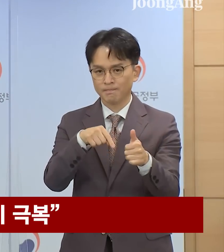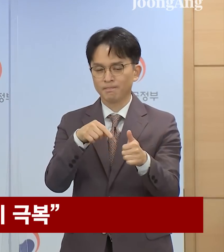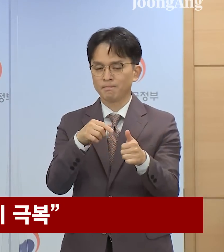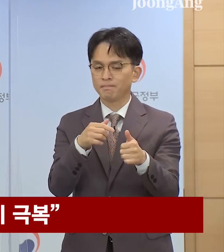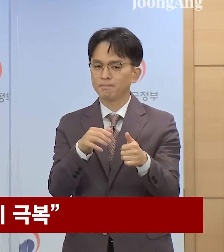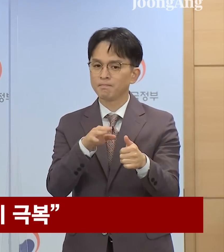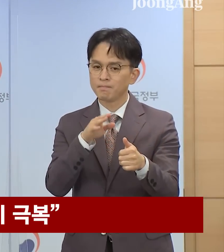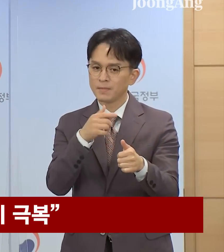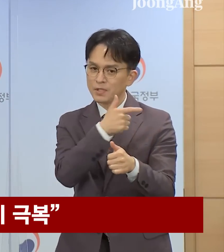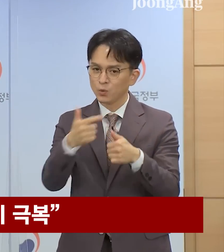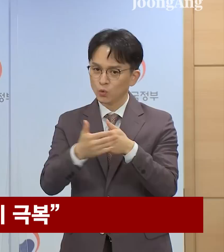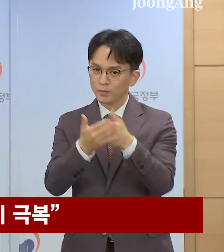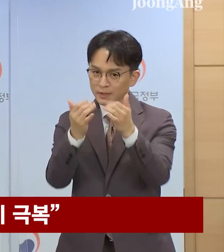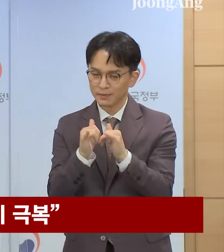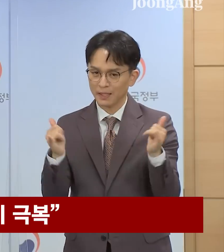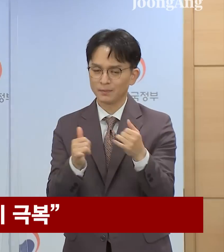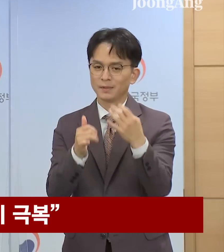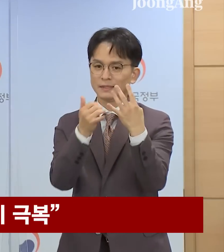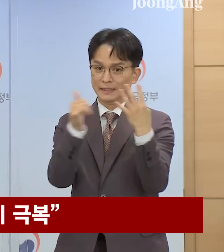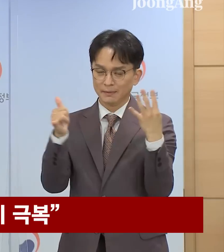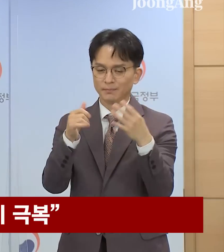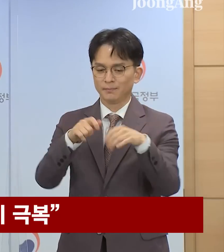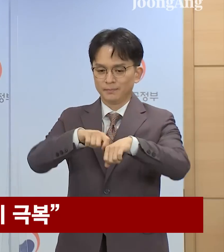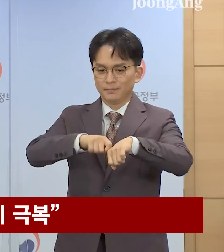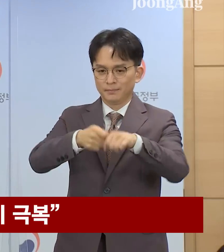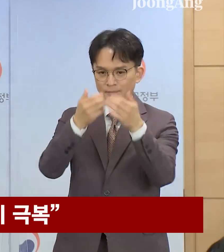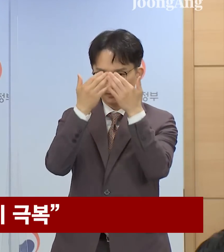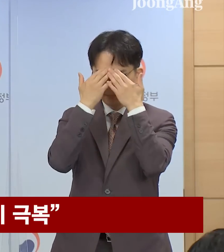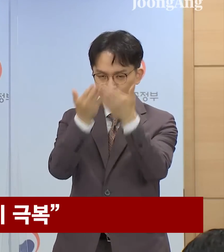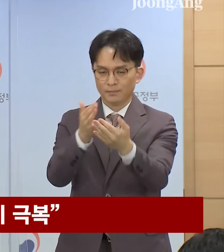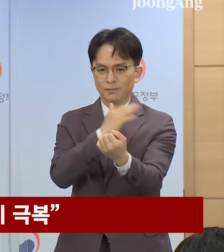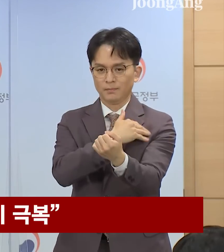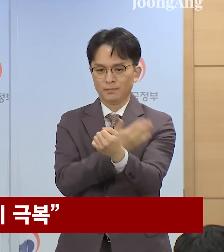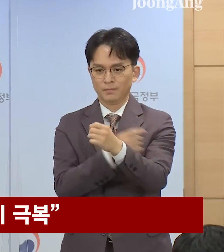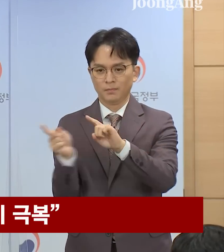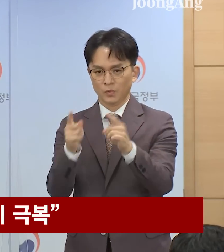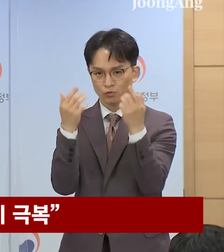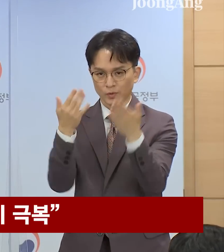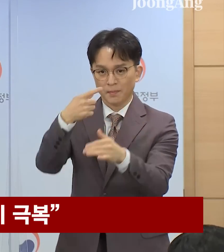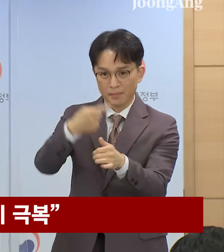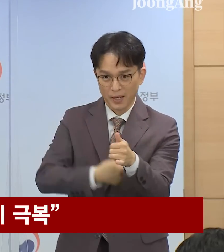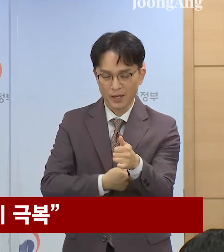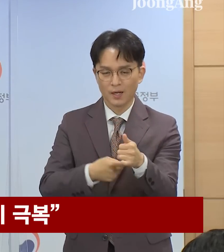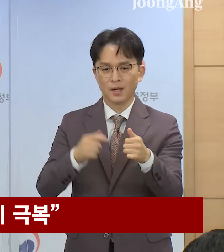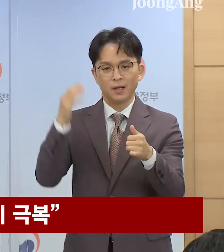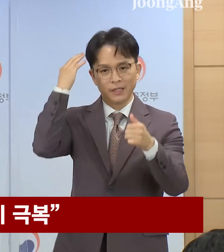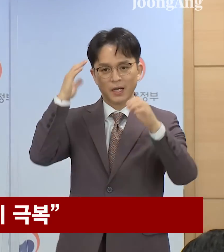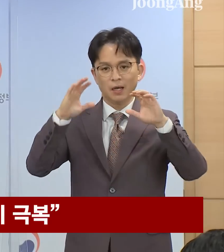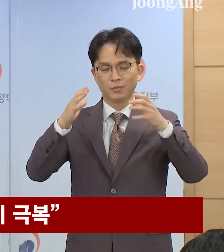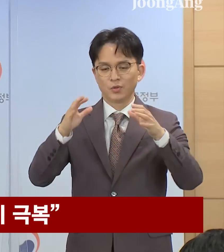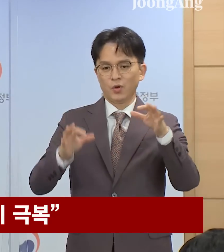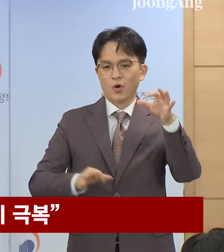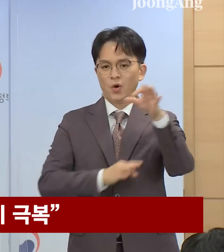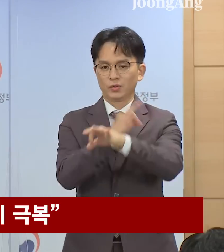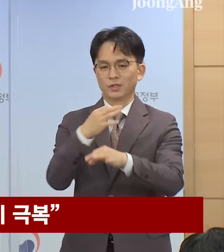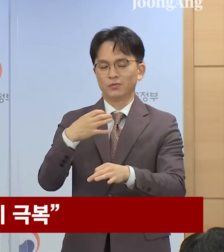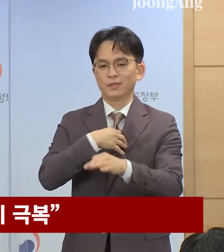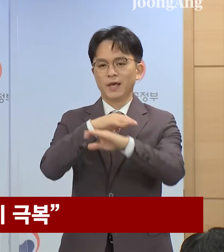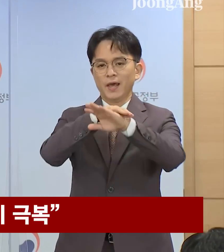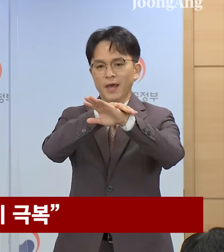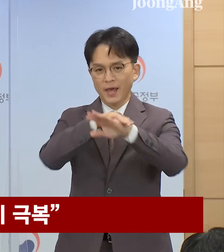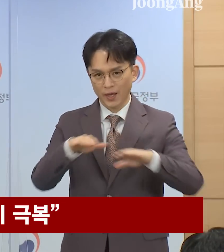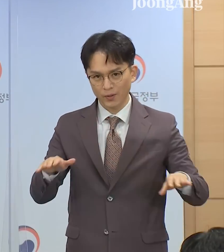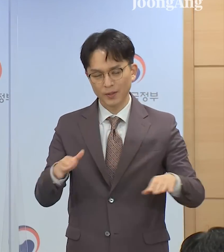경제발전에 동참하는 기회를 부여함으로써 경제위기 극복의 효과를 극대화하고자 하였습니다.